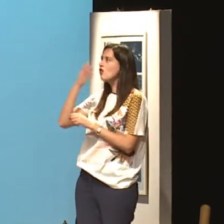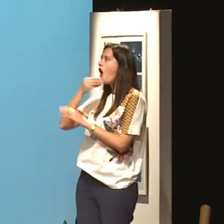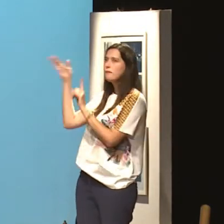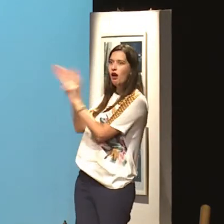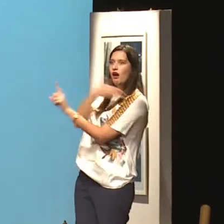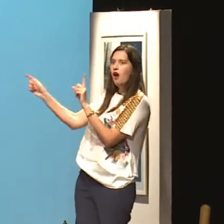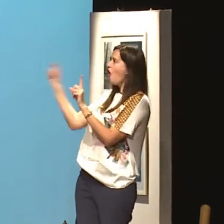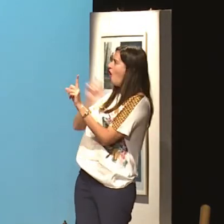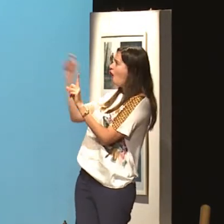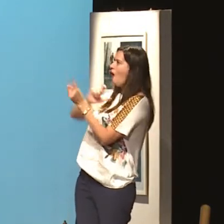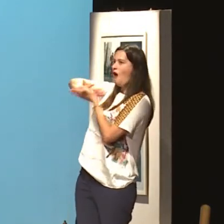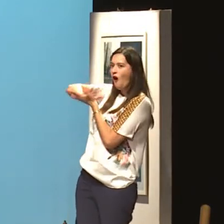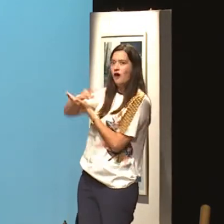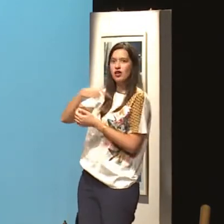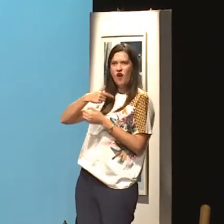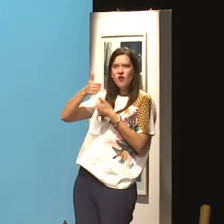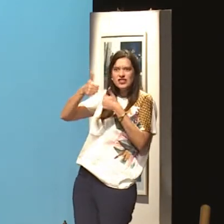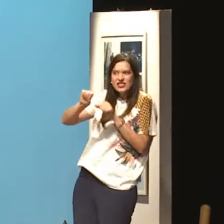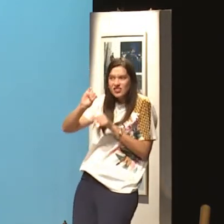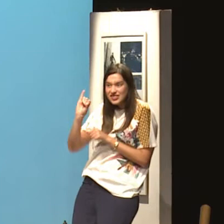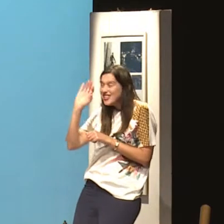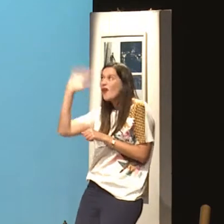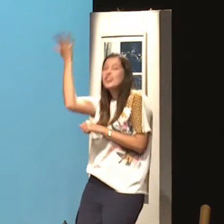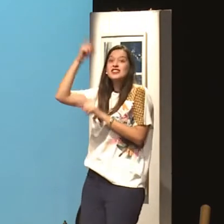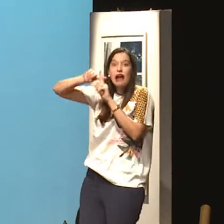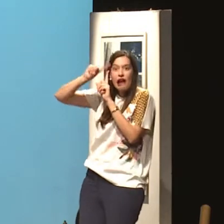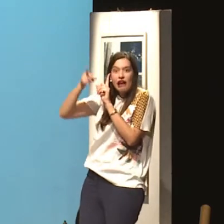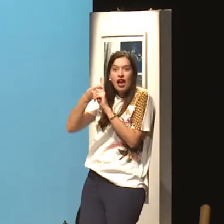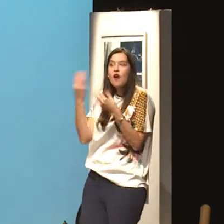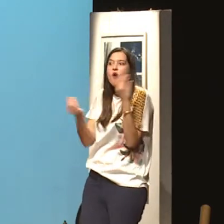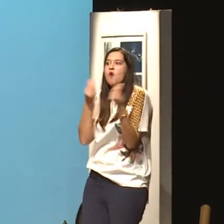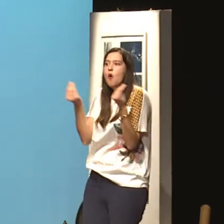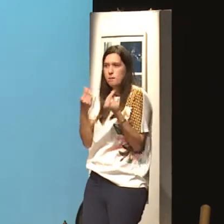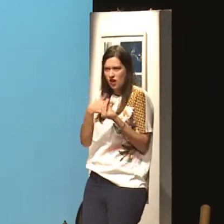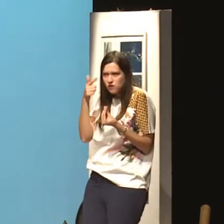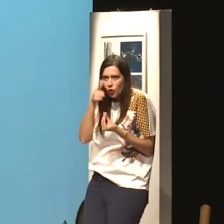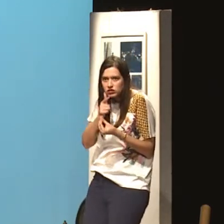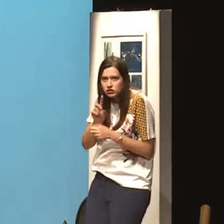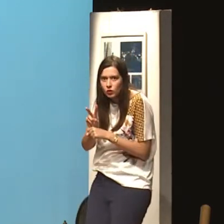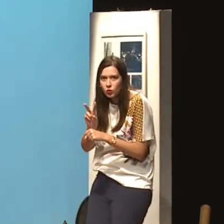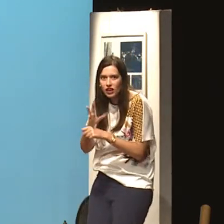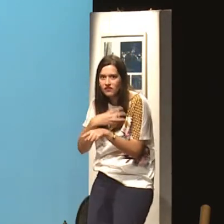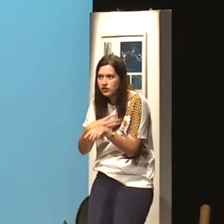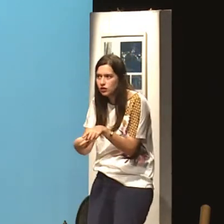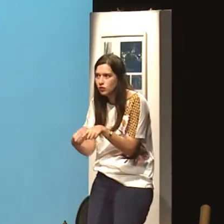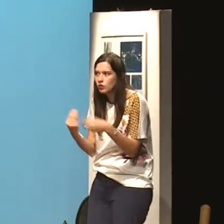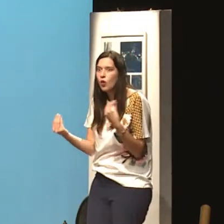anticoncepcional, e aí a mulher fica refém daquilo, ela não consegue... Ela, como, eu não quero engravidar agora? Como é eu vou conseguir criar um